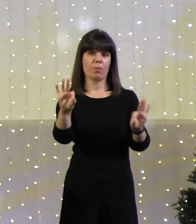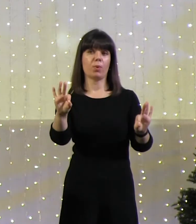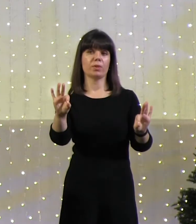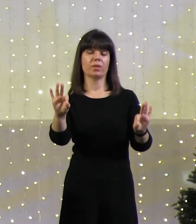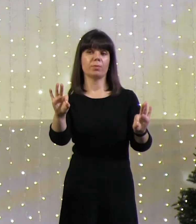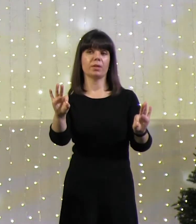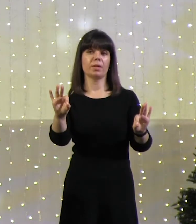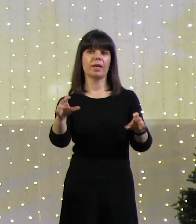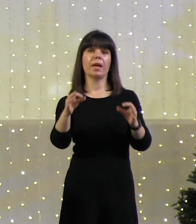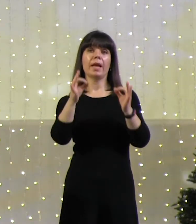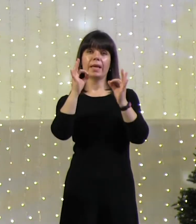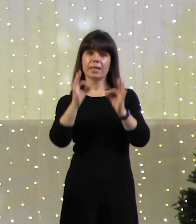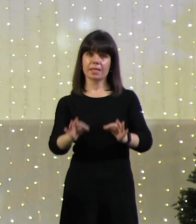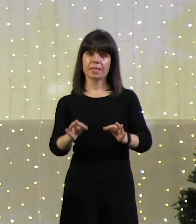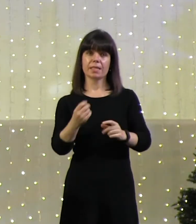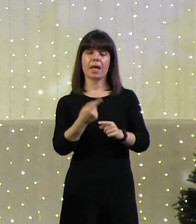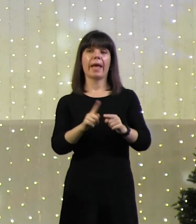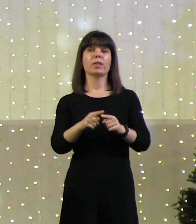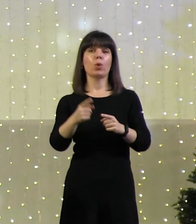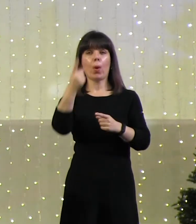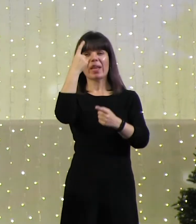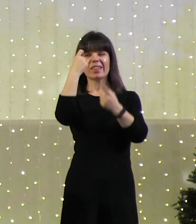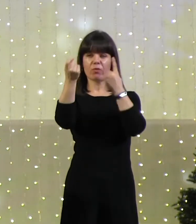Истина это информация.